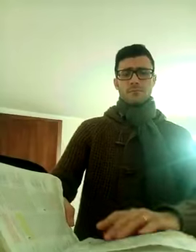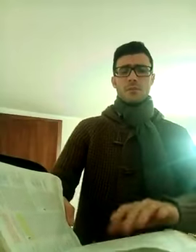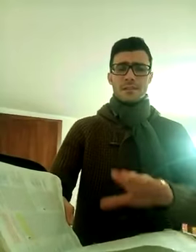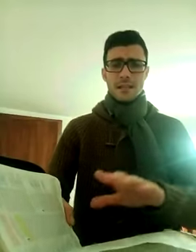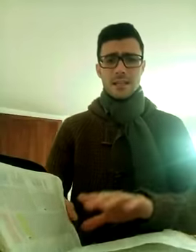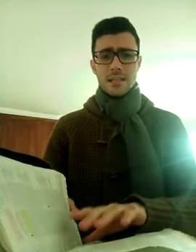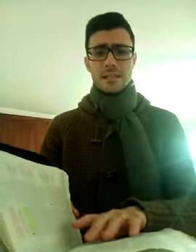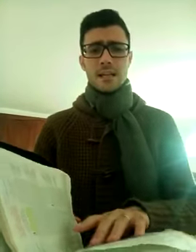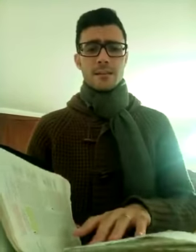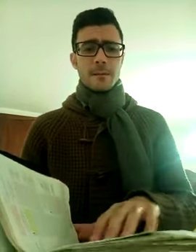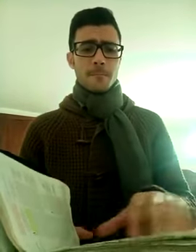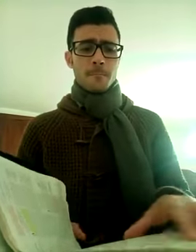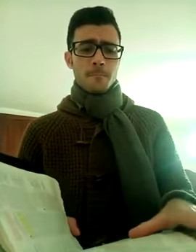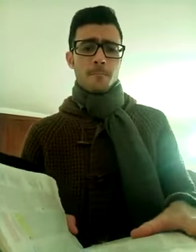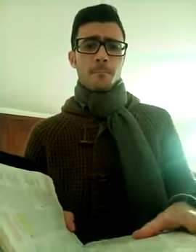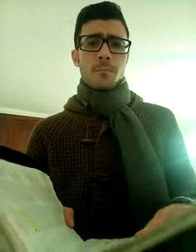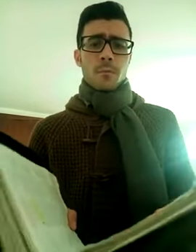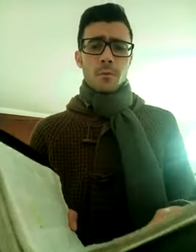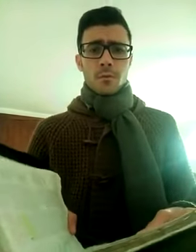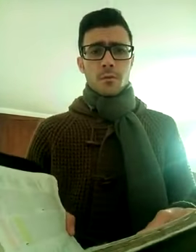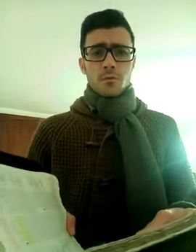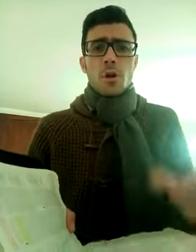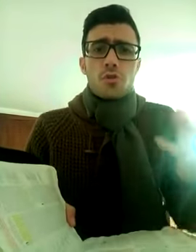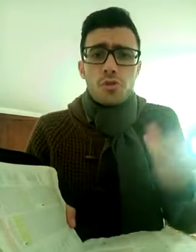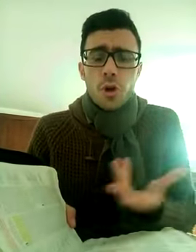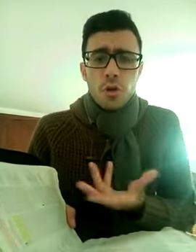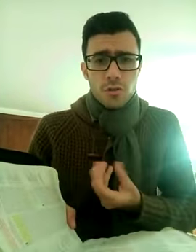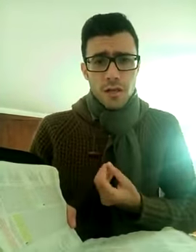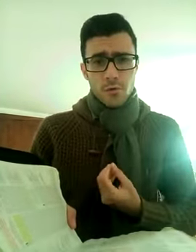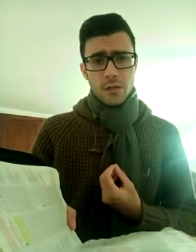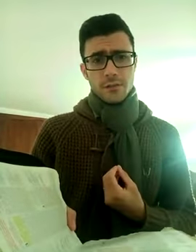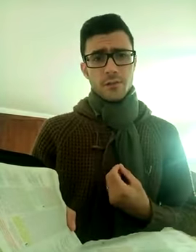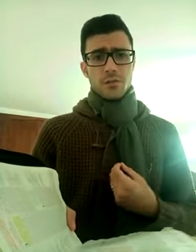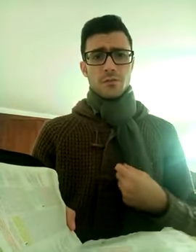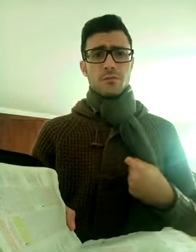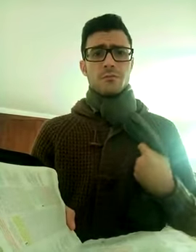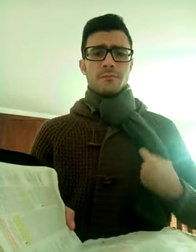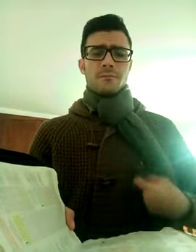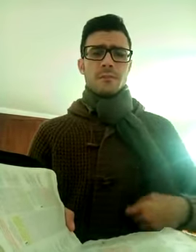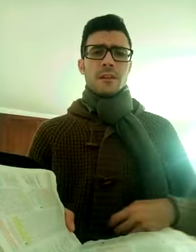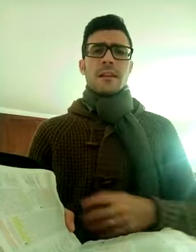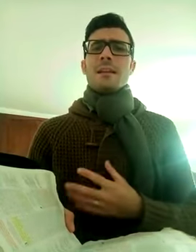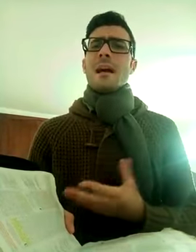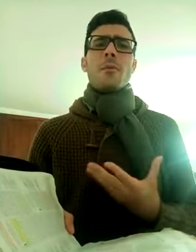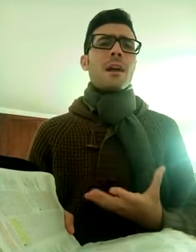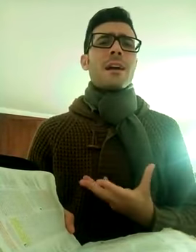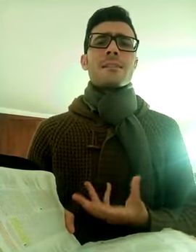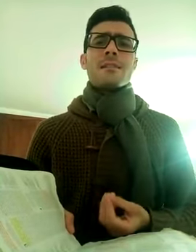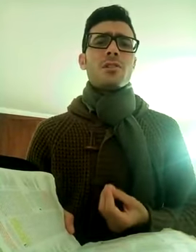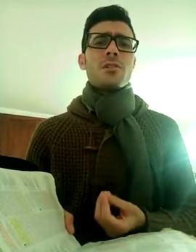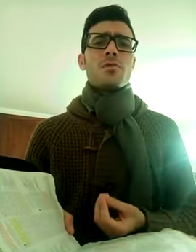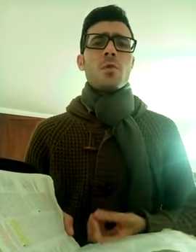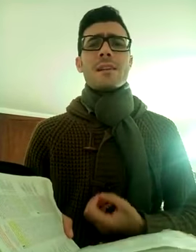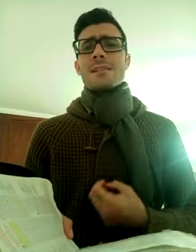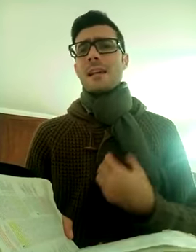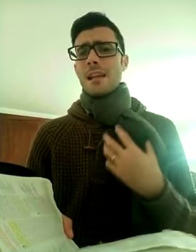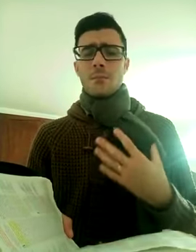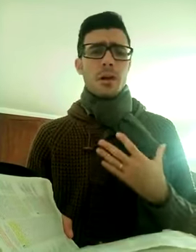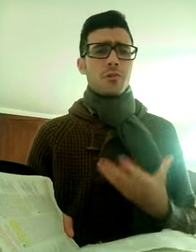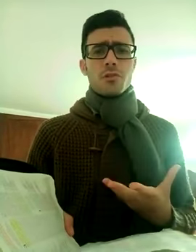non mi scandalizzate, non sono innamorati di Gesù, innamorarsi di Gesù, essere innamorato di